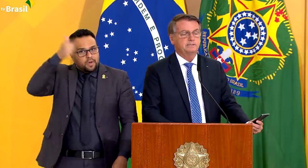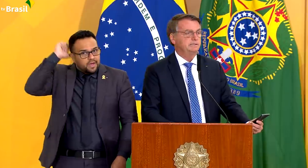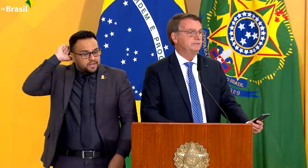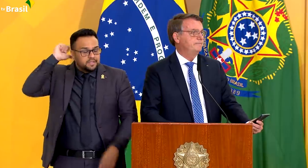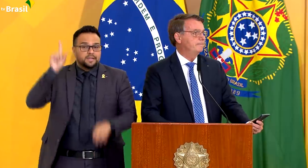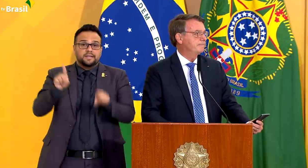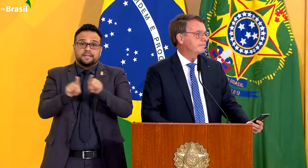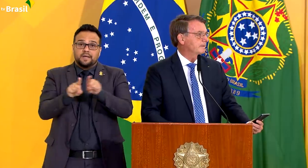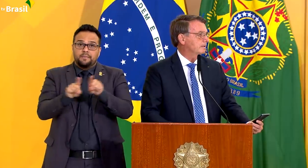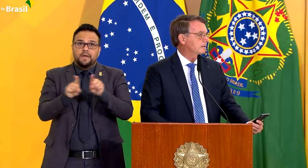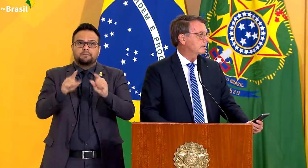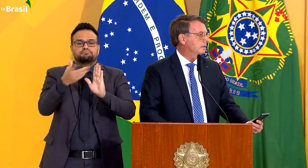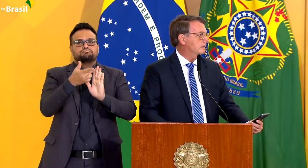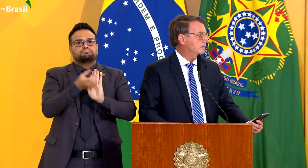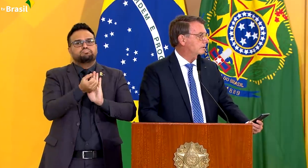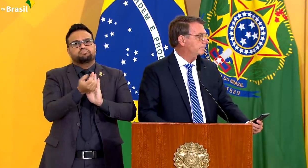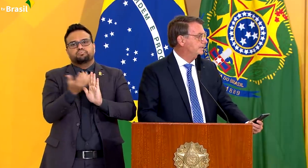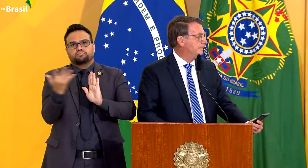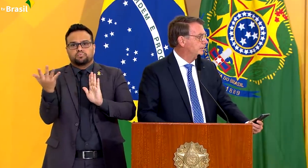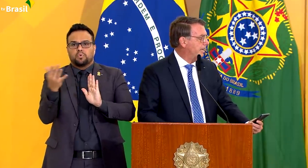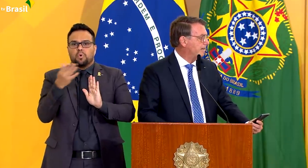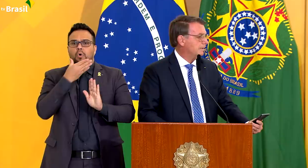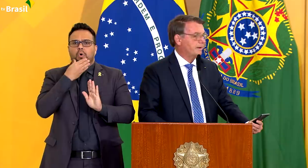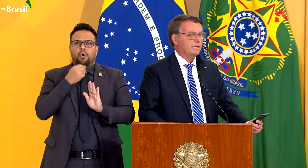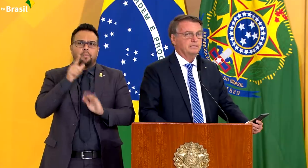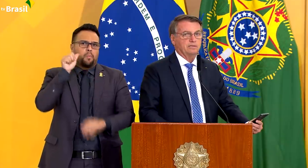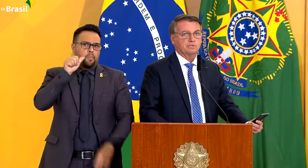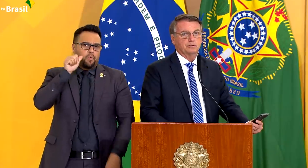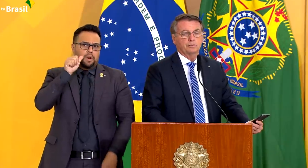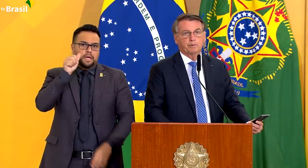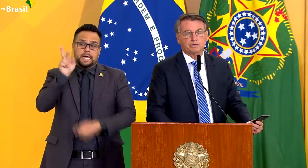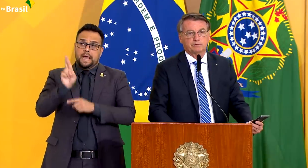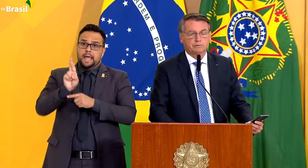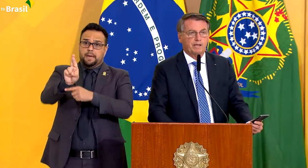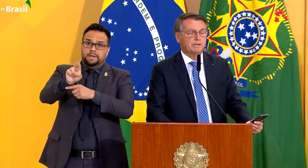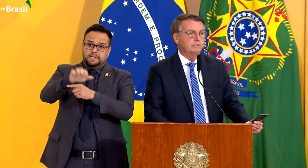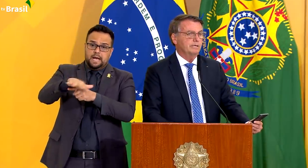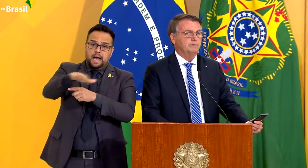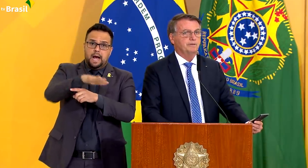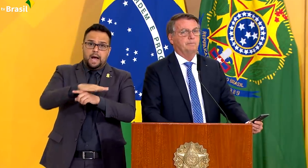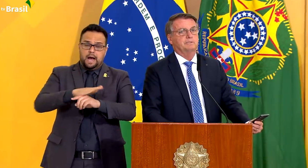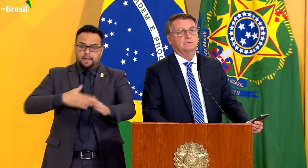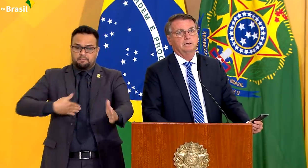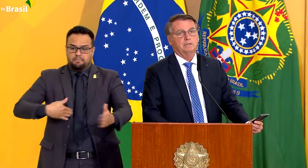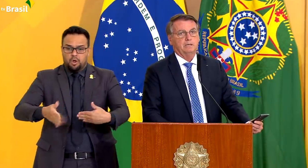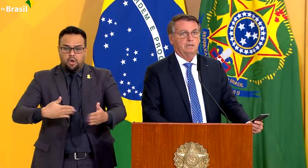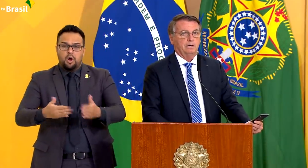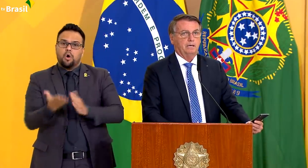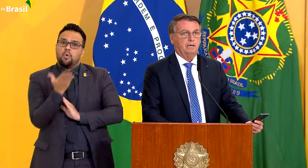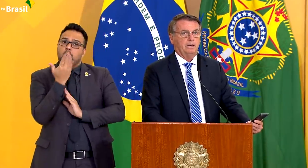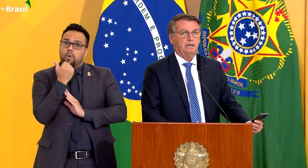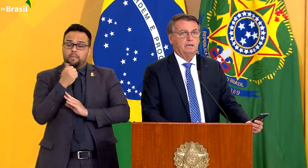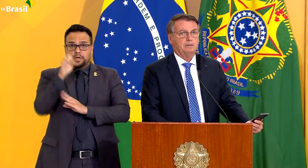dezena de homens e mulheres representantes do setor produtivo do Brasil, resolvemos